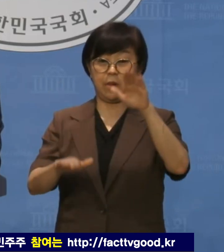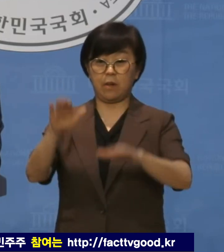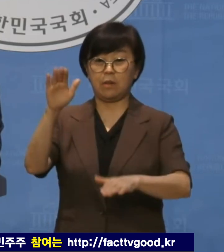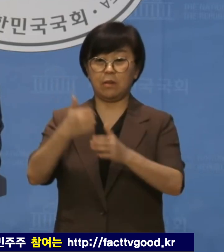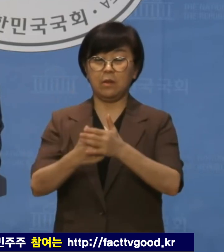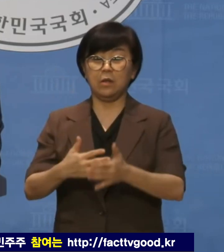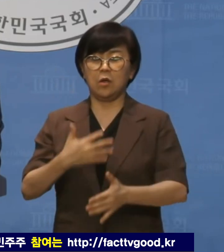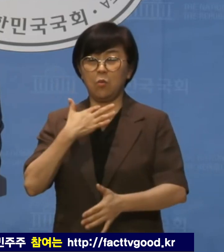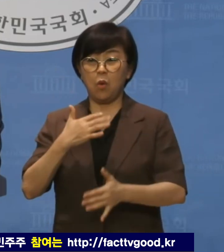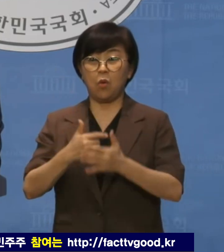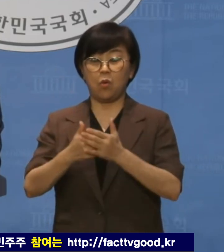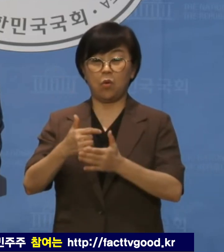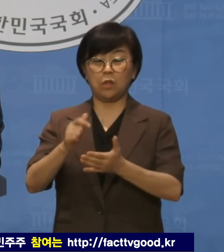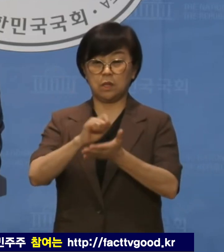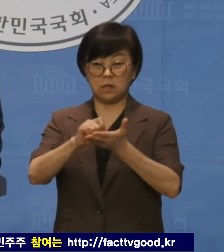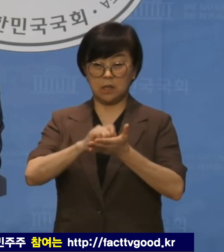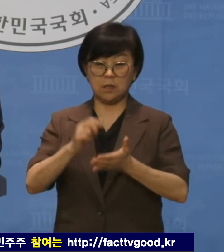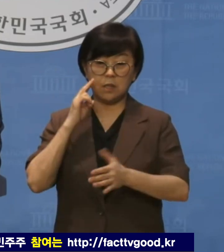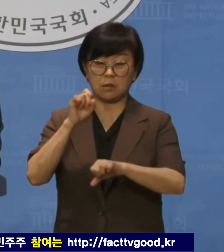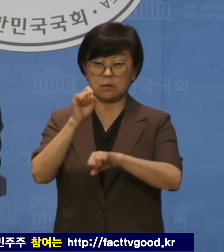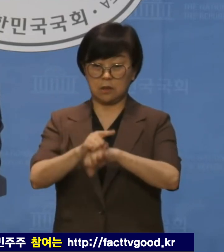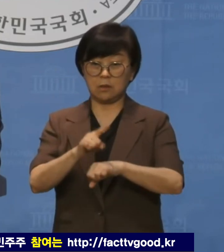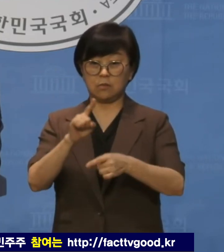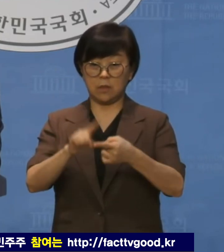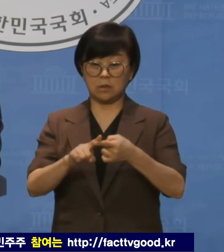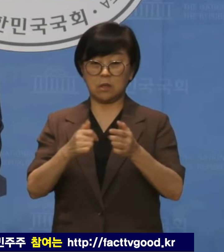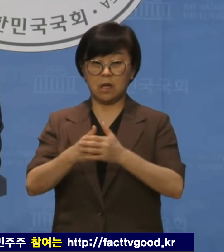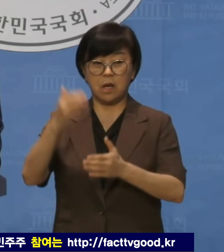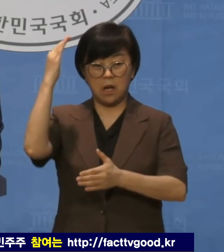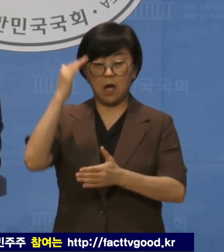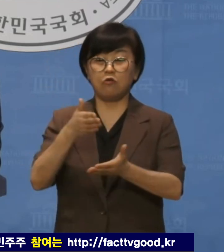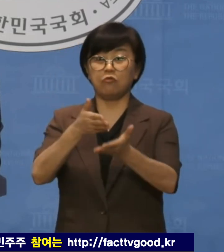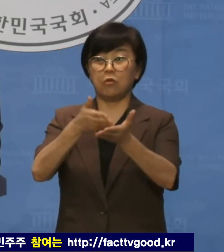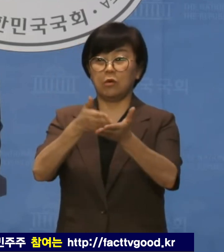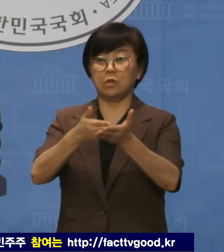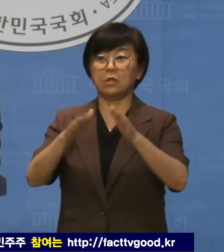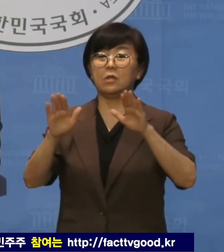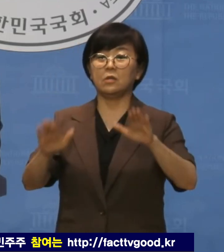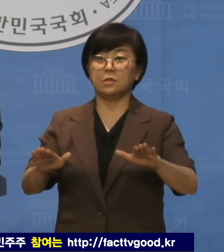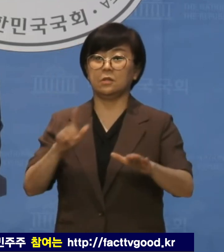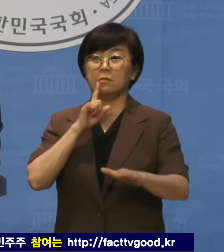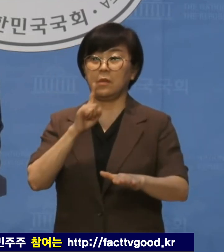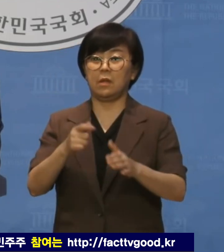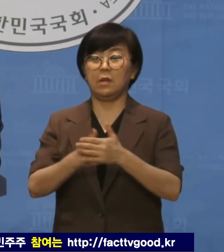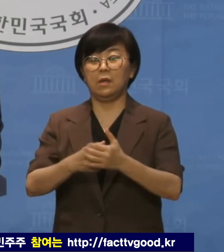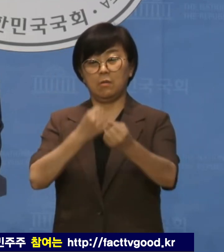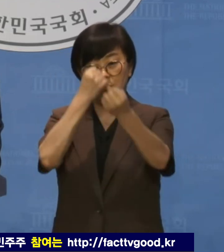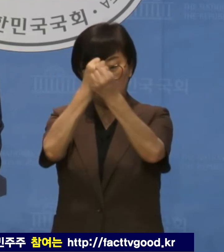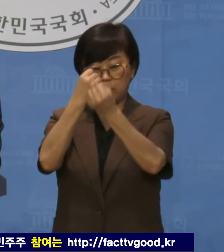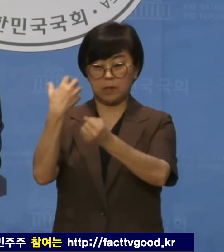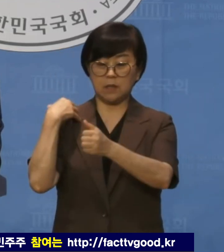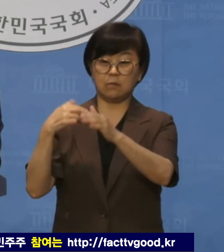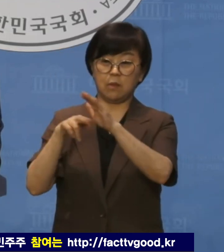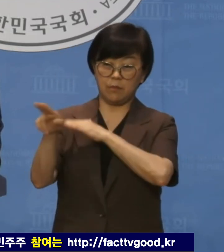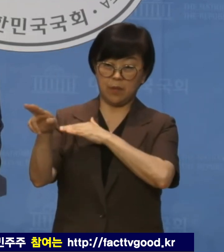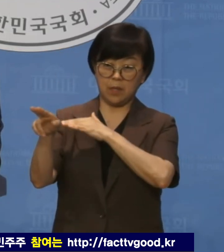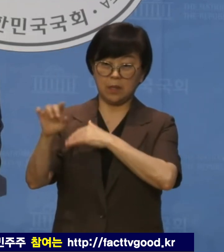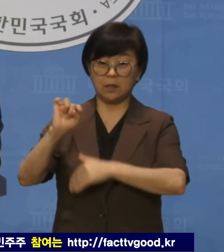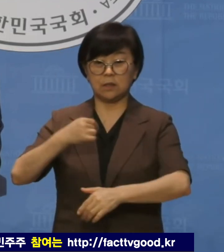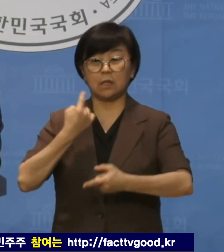혐오기사의 심각성에 대한 지적에는 한국언론의 현실이라는 뻔뻔한 책임 회피와